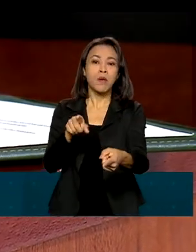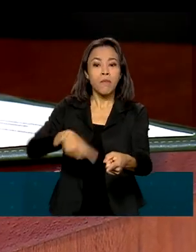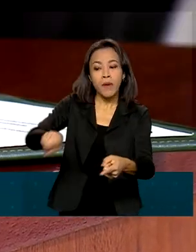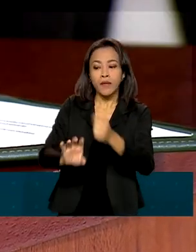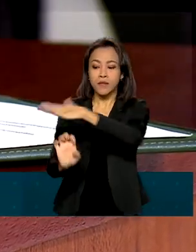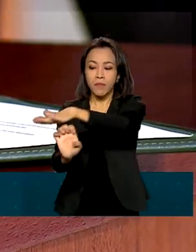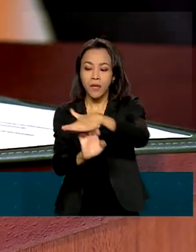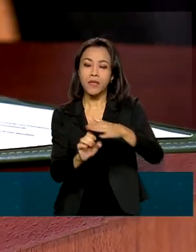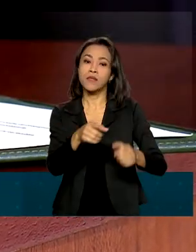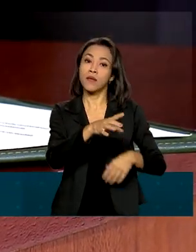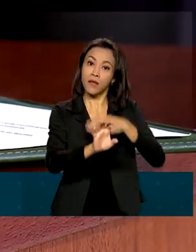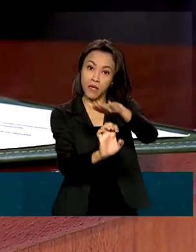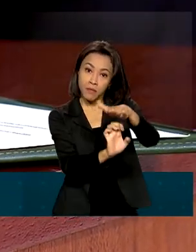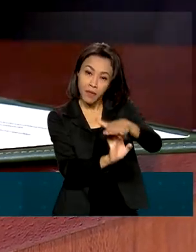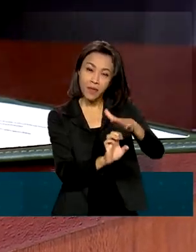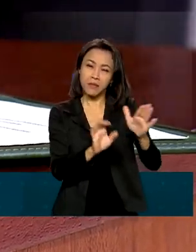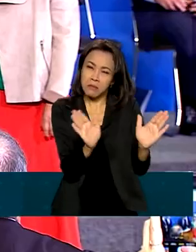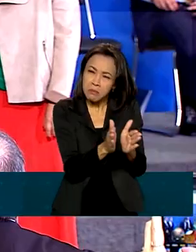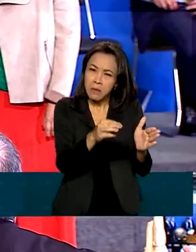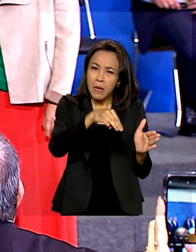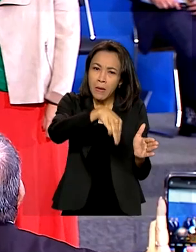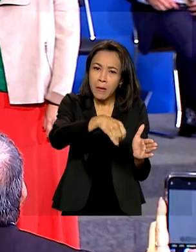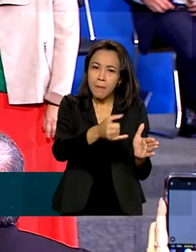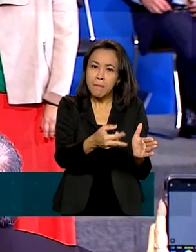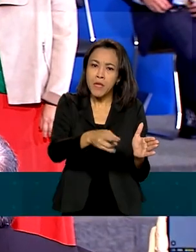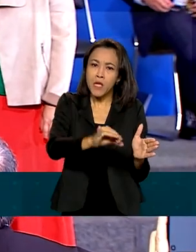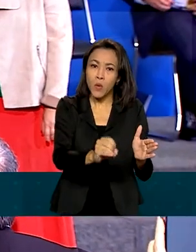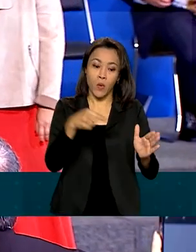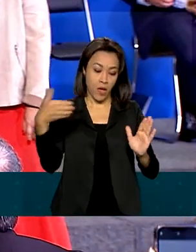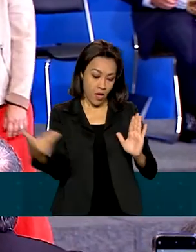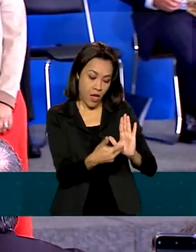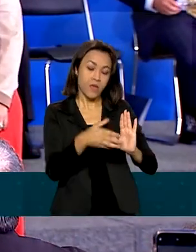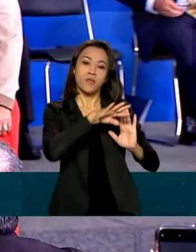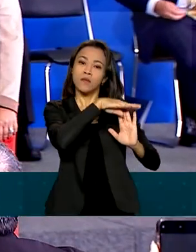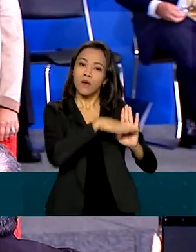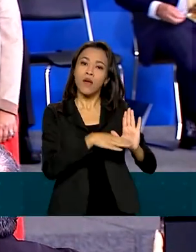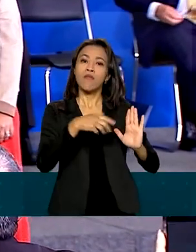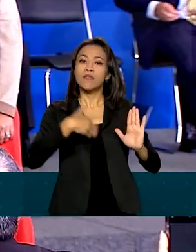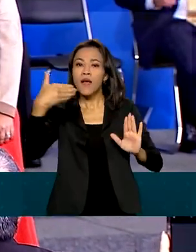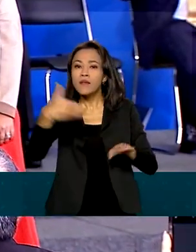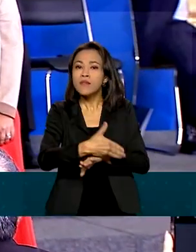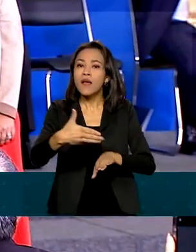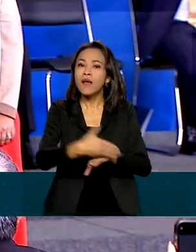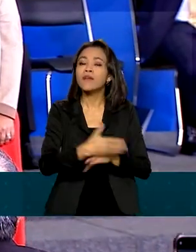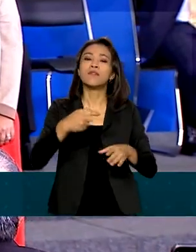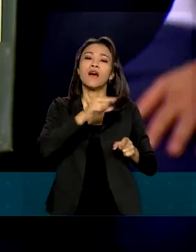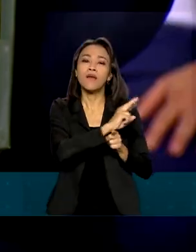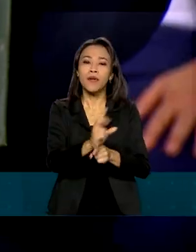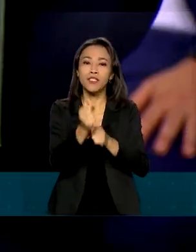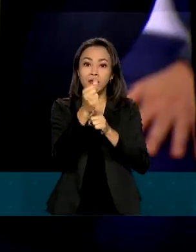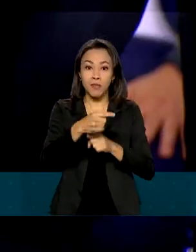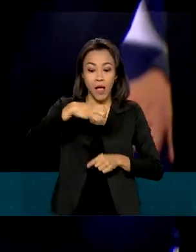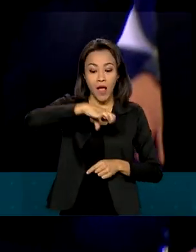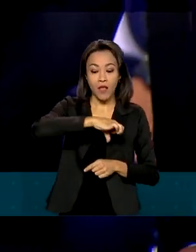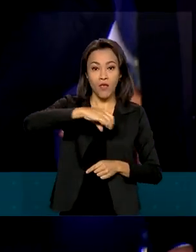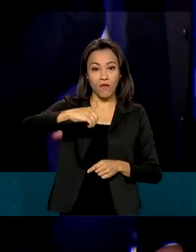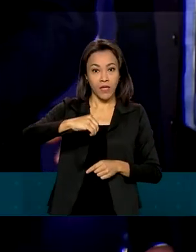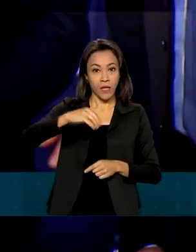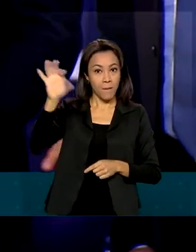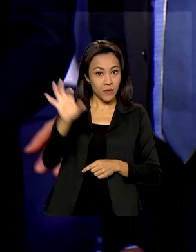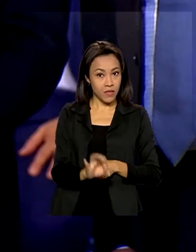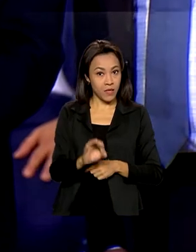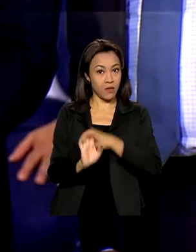de Pequeno Porte, o PRONAMP, o projeto vai facilitar o acesso ao crédito a mais de 90% das empresas